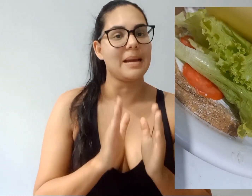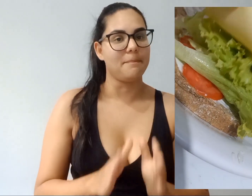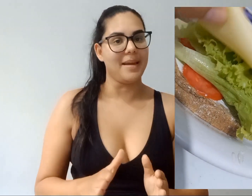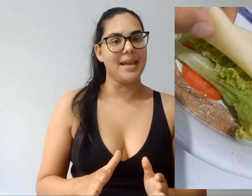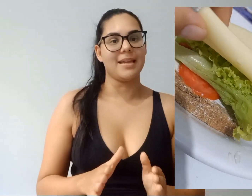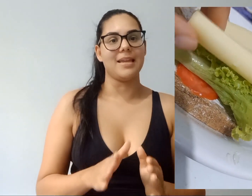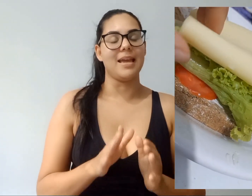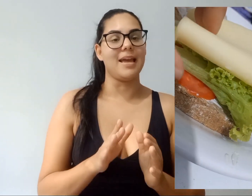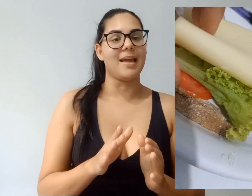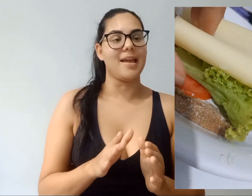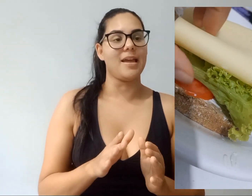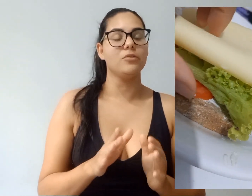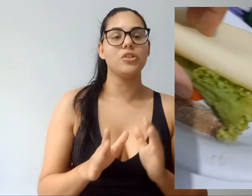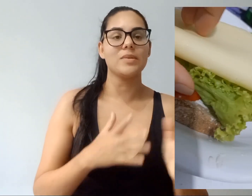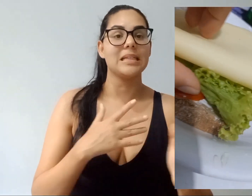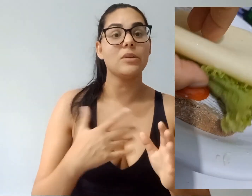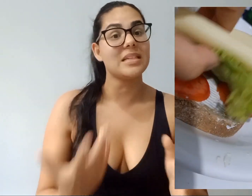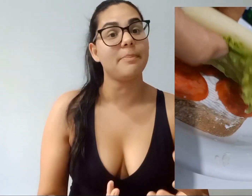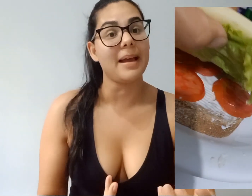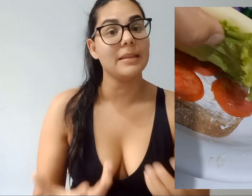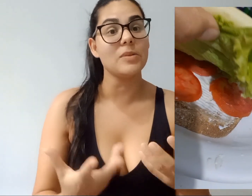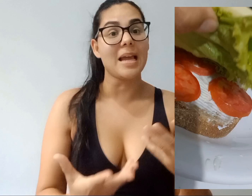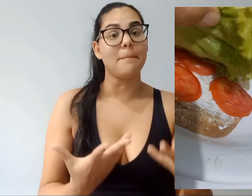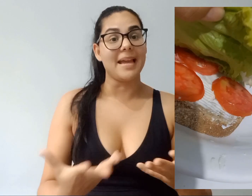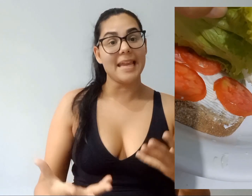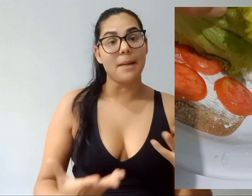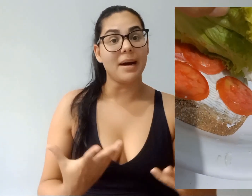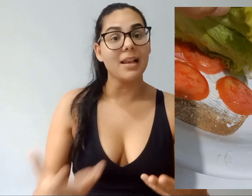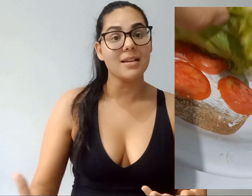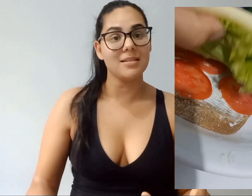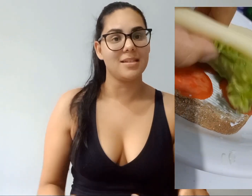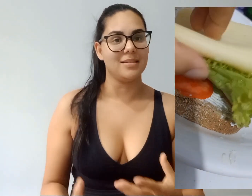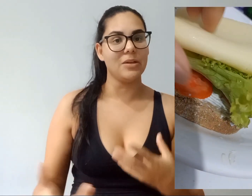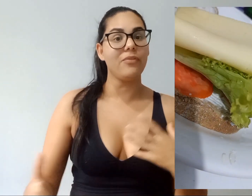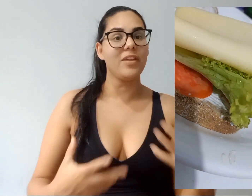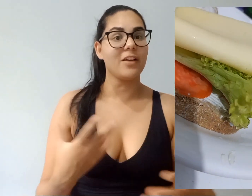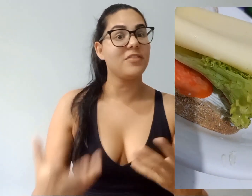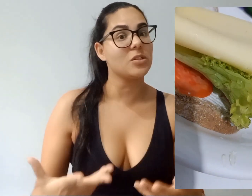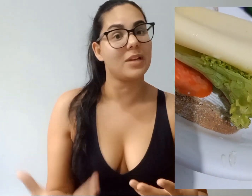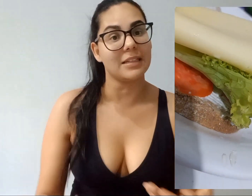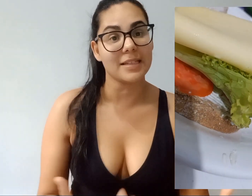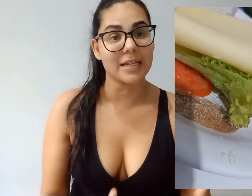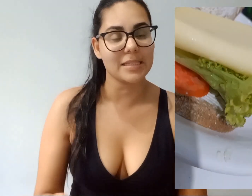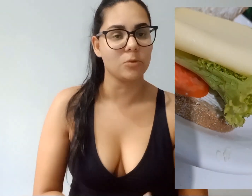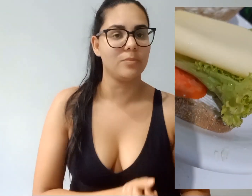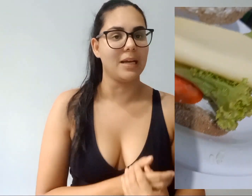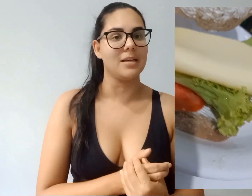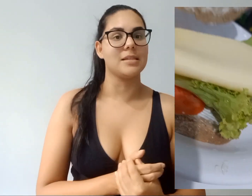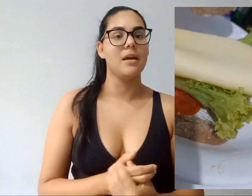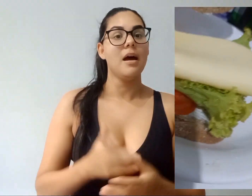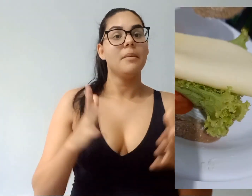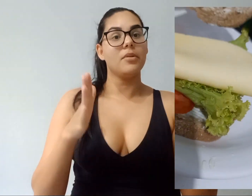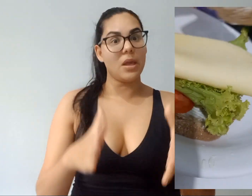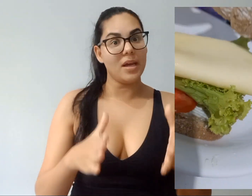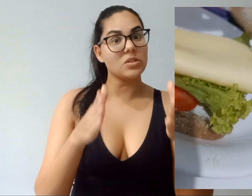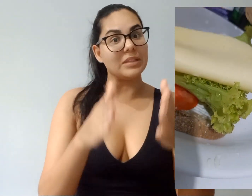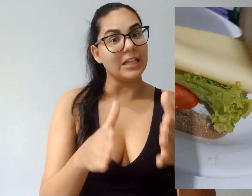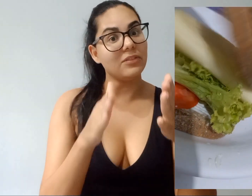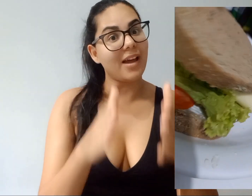apegue, eu digo assim, não se apegue a balança. Não fica fissurado com essa questão de balança. Porque o resultado vai